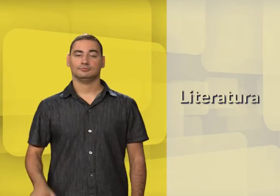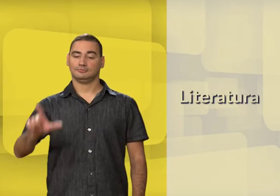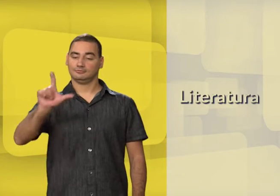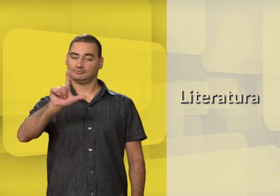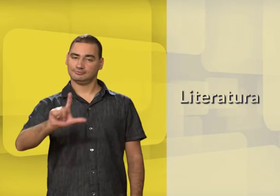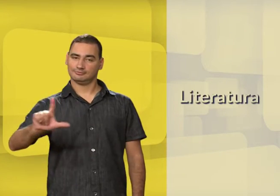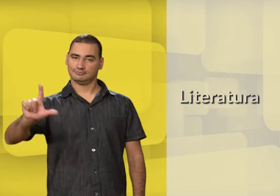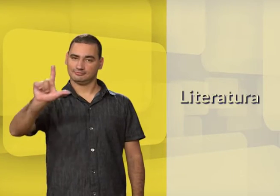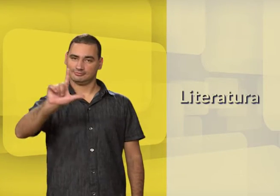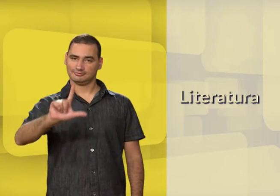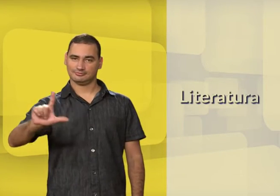Literatura